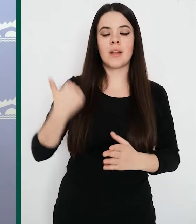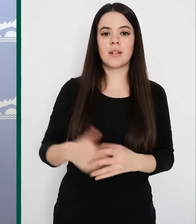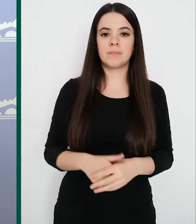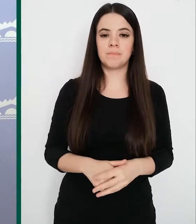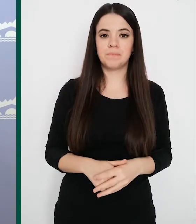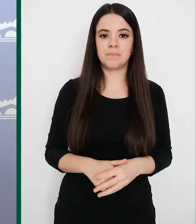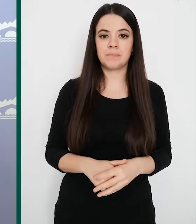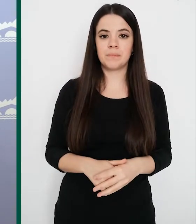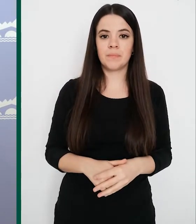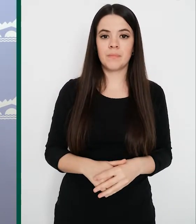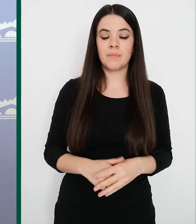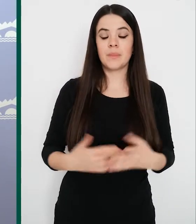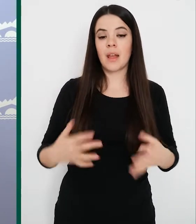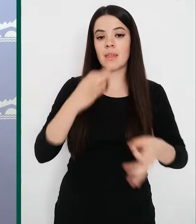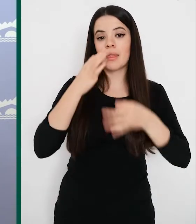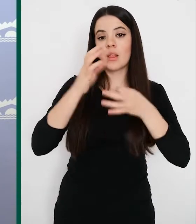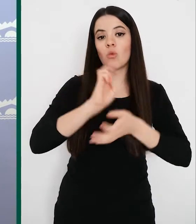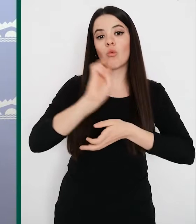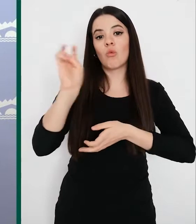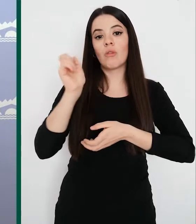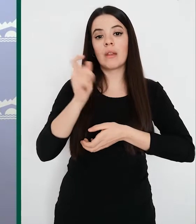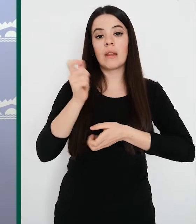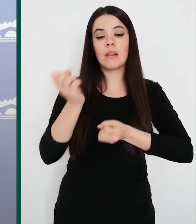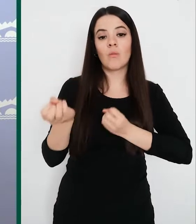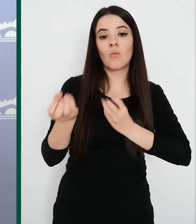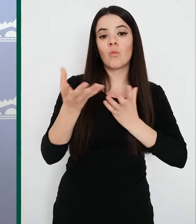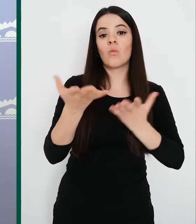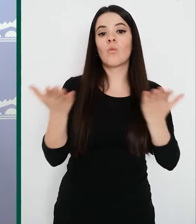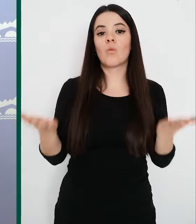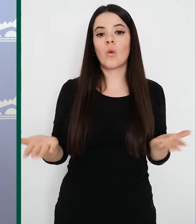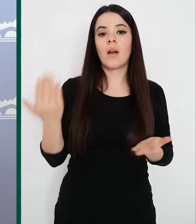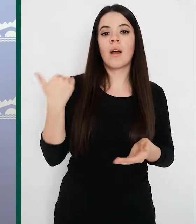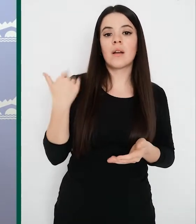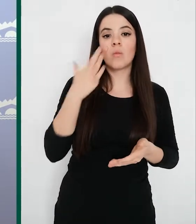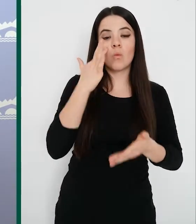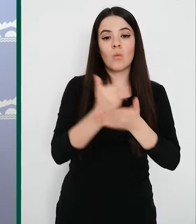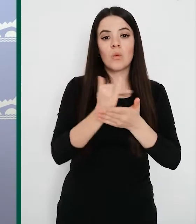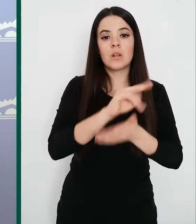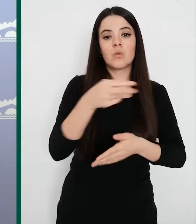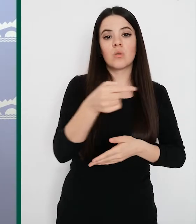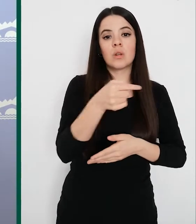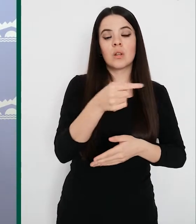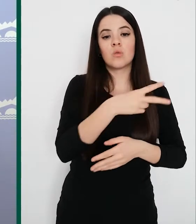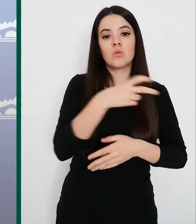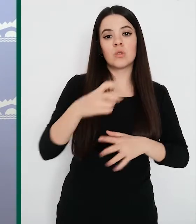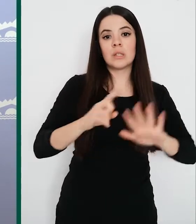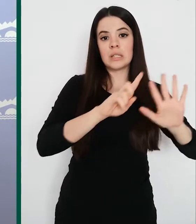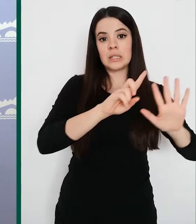Respecto al resto de datos que habitualmente les facilitamos en esta rueda de prensas, ayer se descartaron 266 casos para un acumulado total de 7